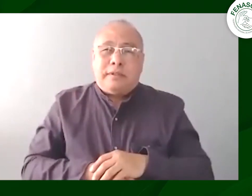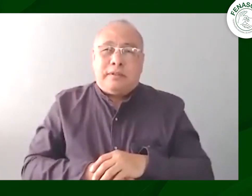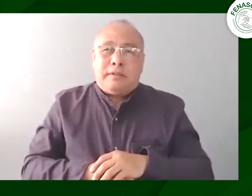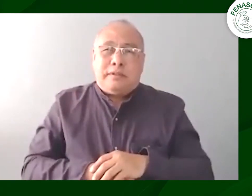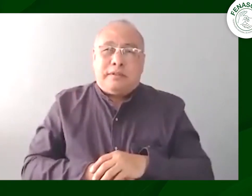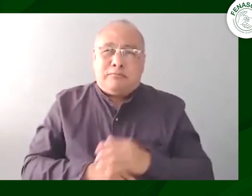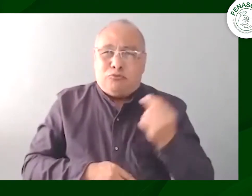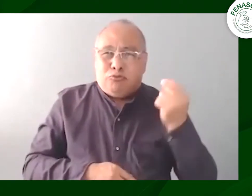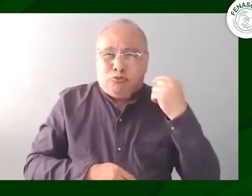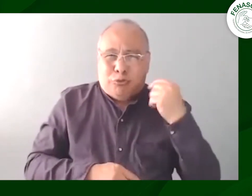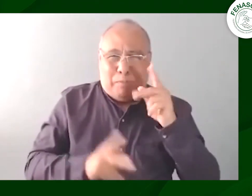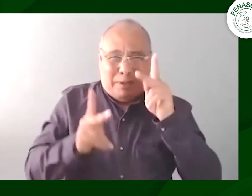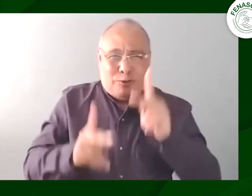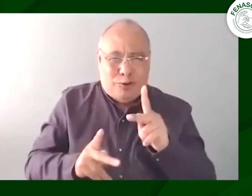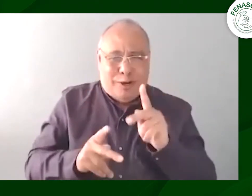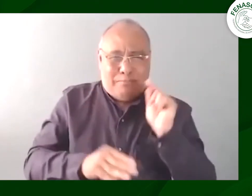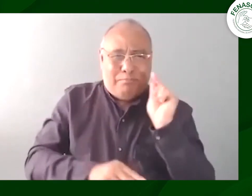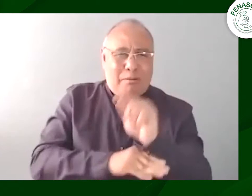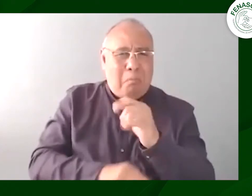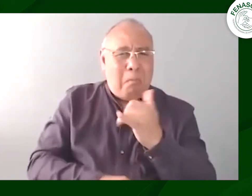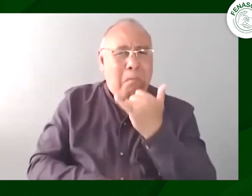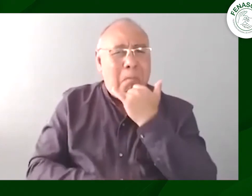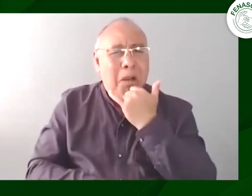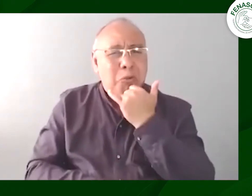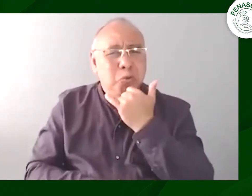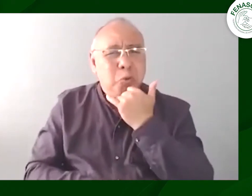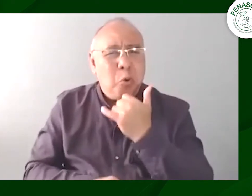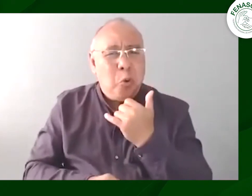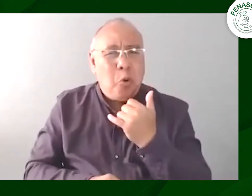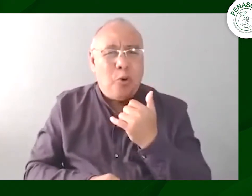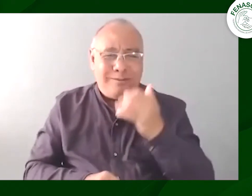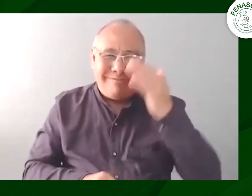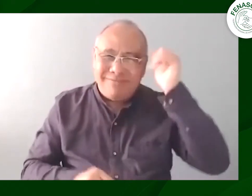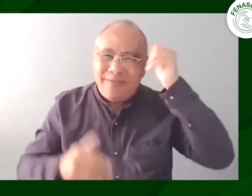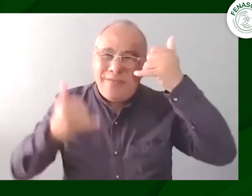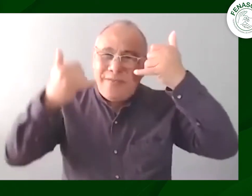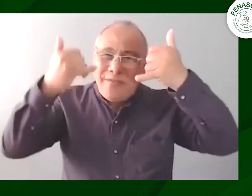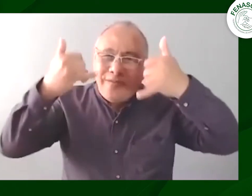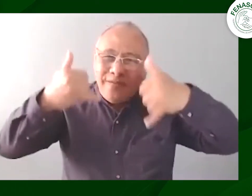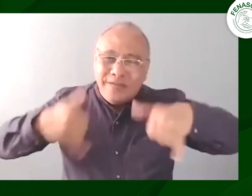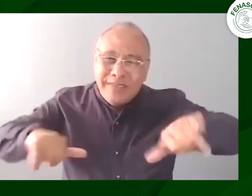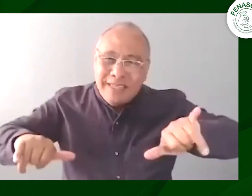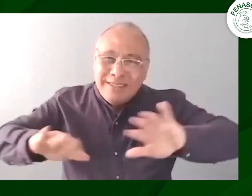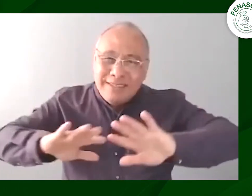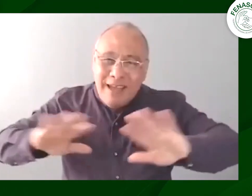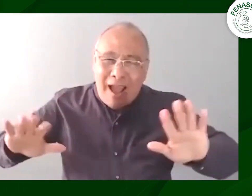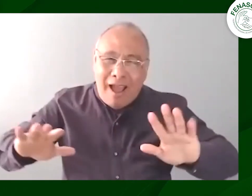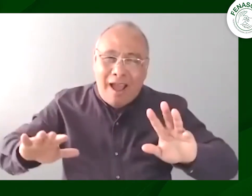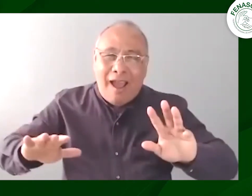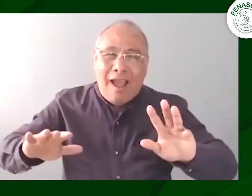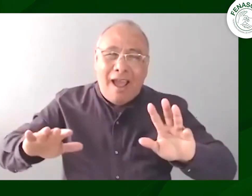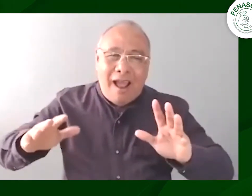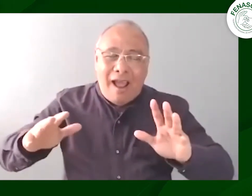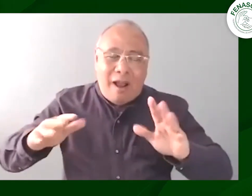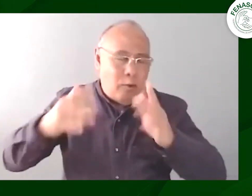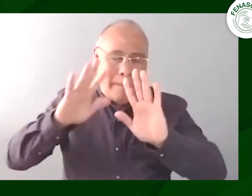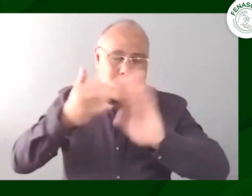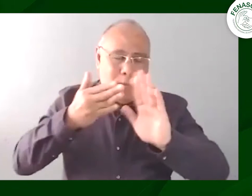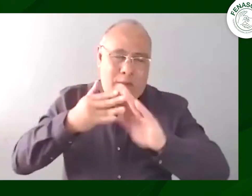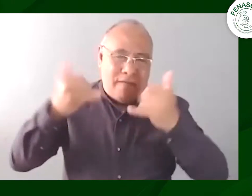personas recientemente lanzaron críticas no sé si ustedes lo recuerdan después de